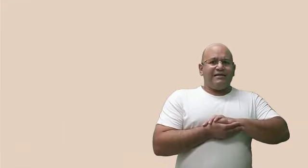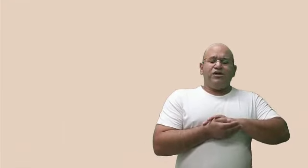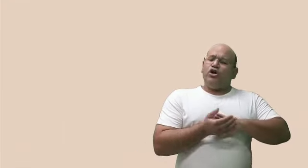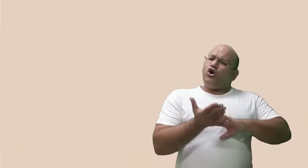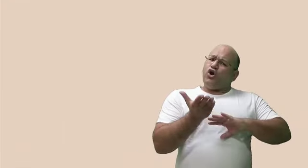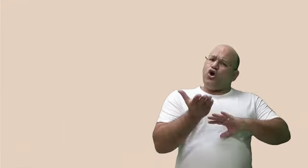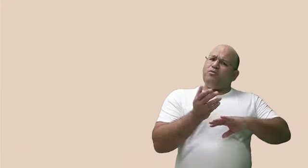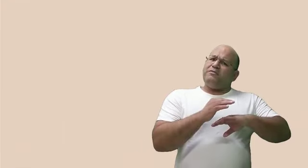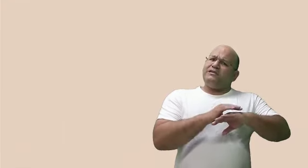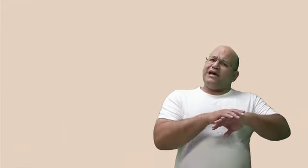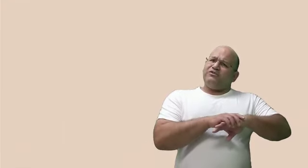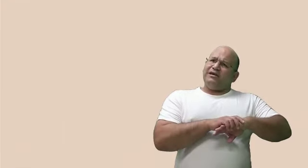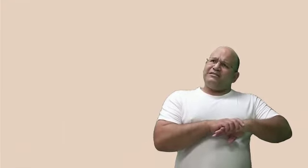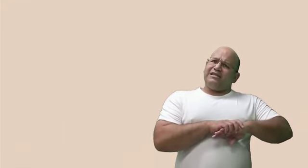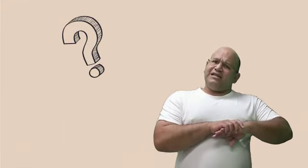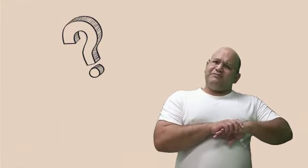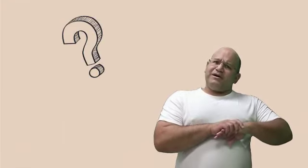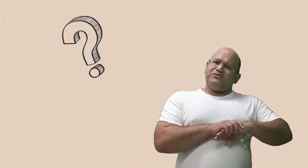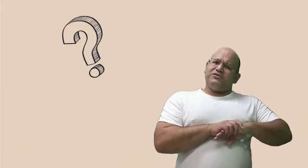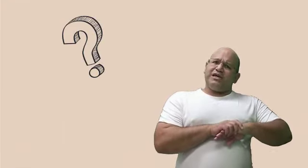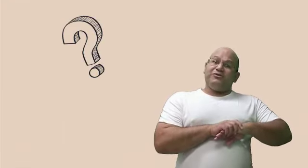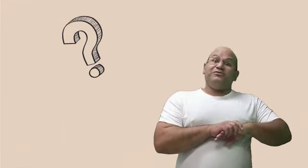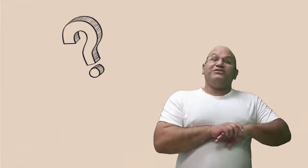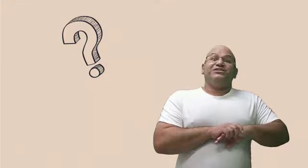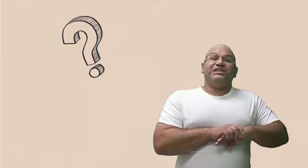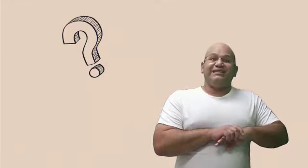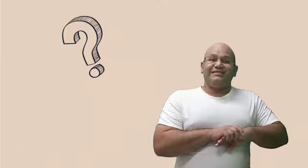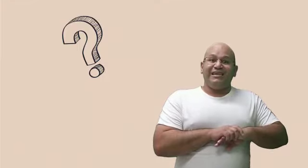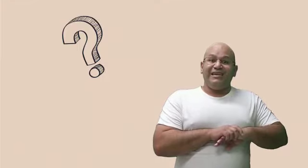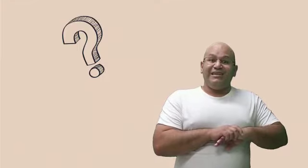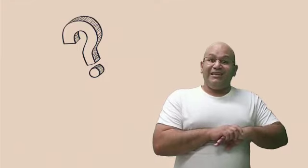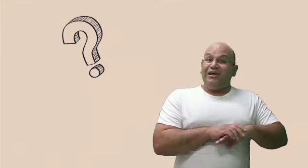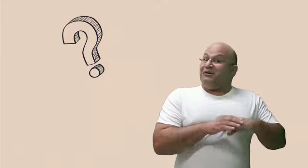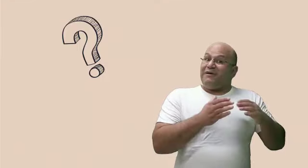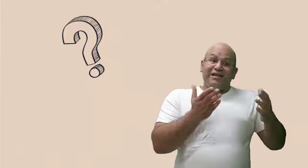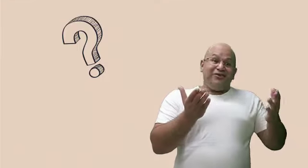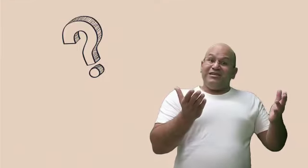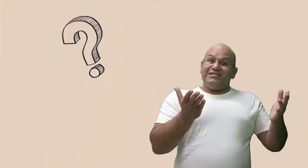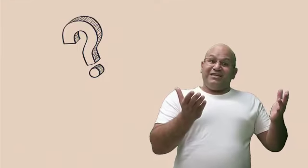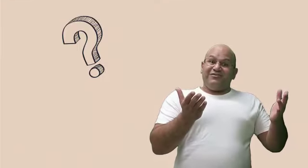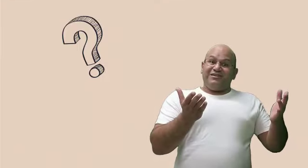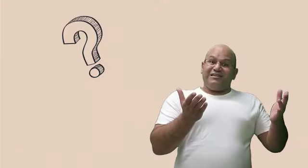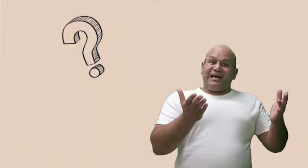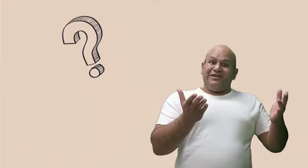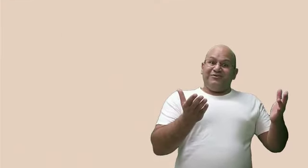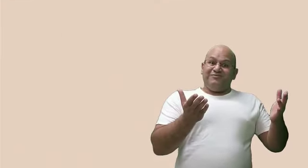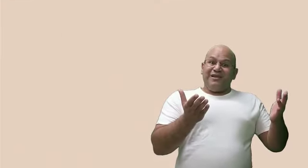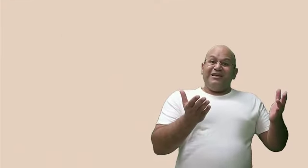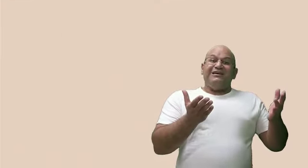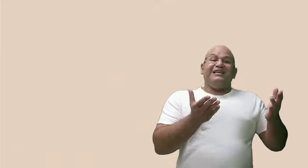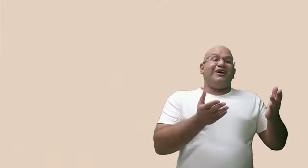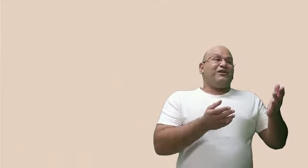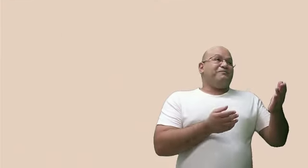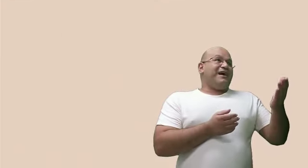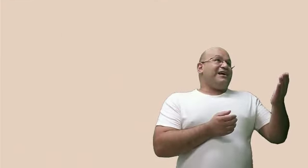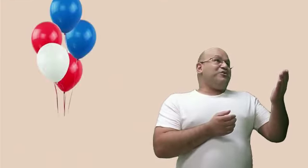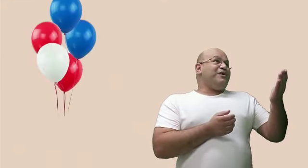Como mandar uma estrela para o céu? Já sei. Balões de aniversário. E Laura pega o